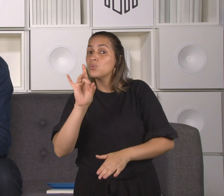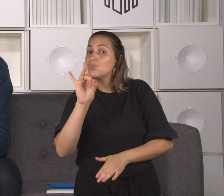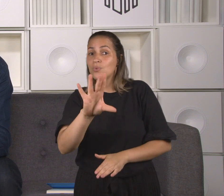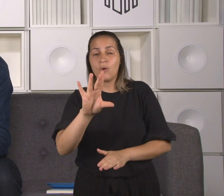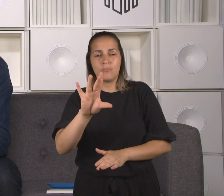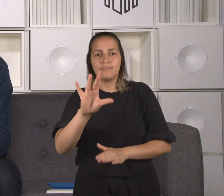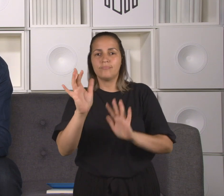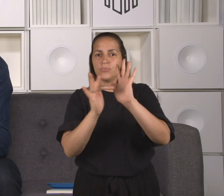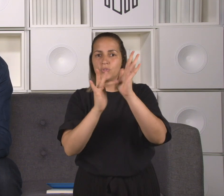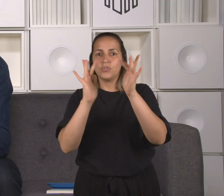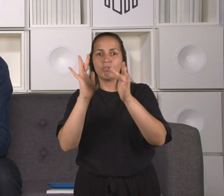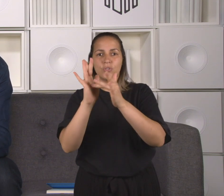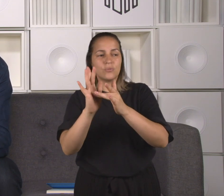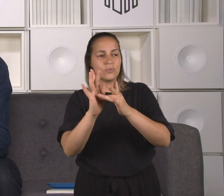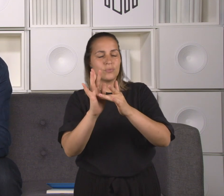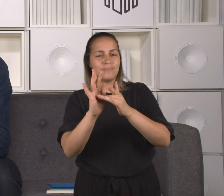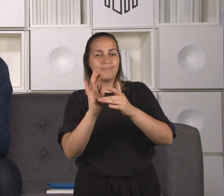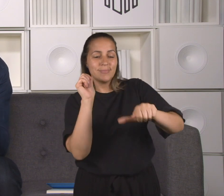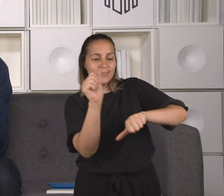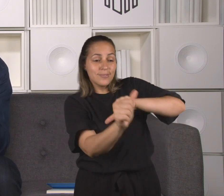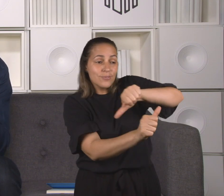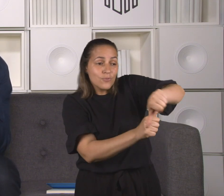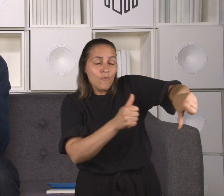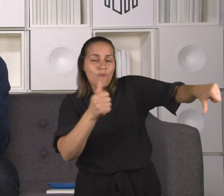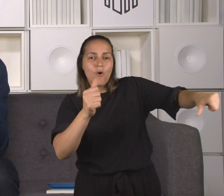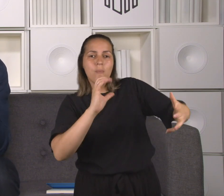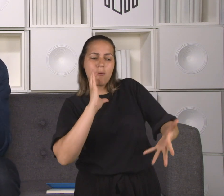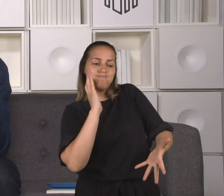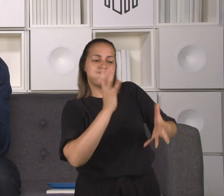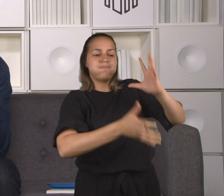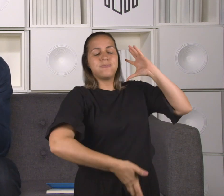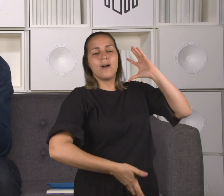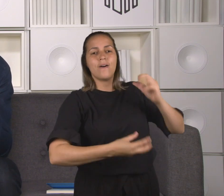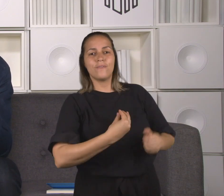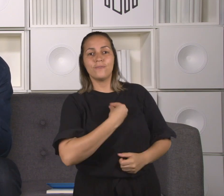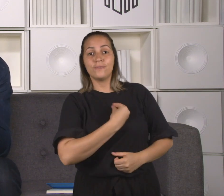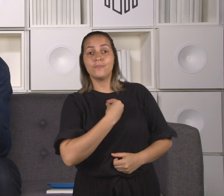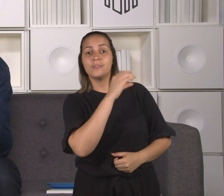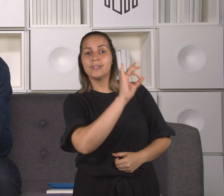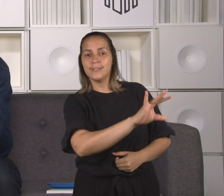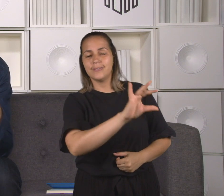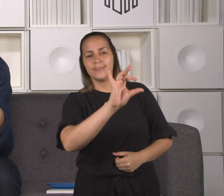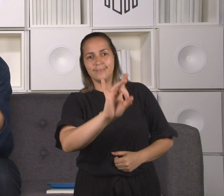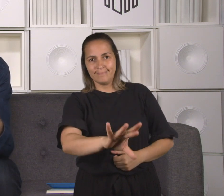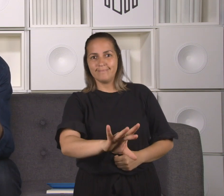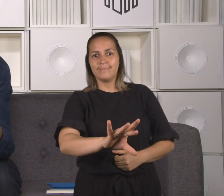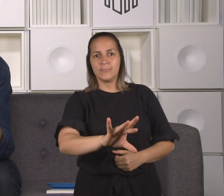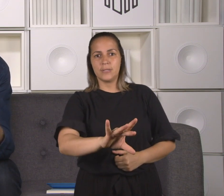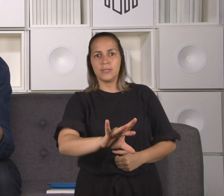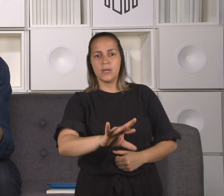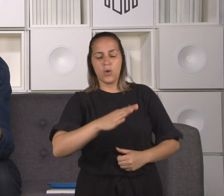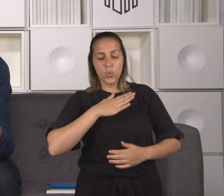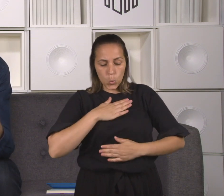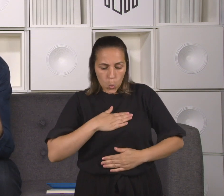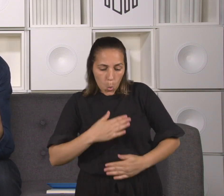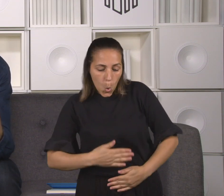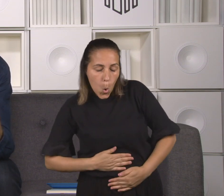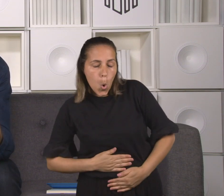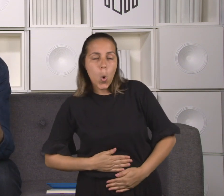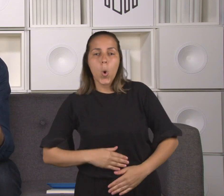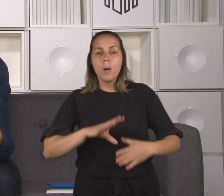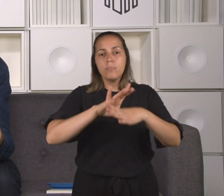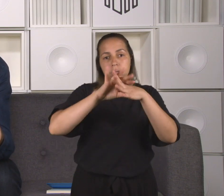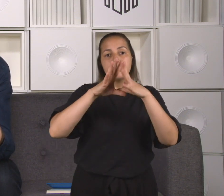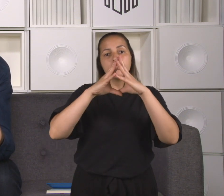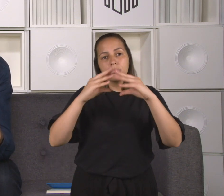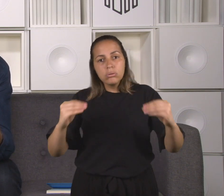traria restauração não apenas de pessoas particularmente ou de indivíduos ou de pessoas na sua experiência